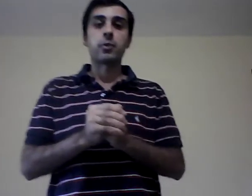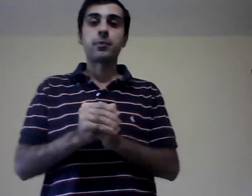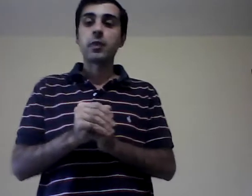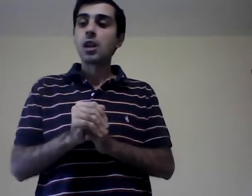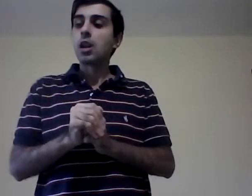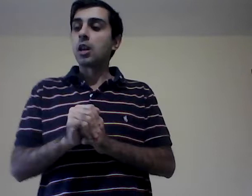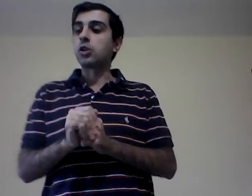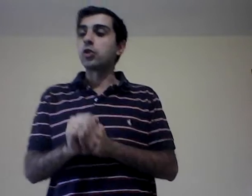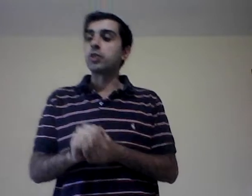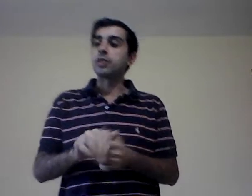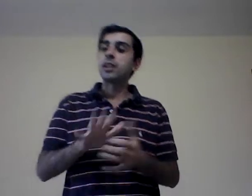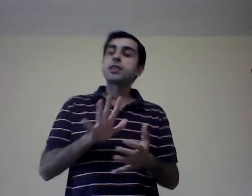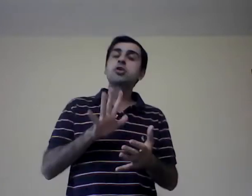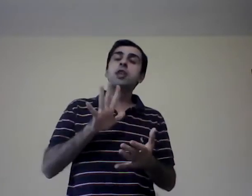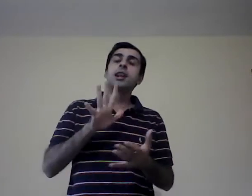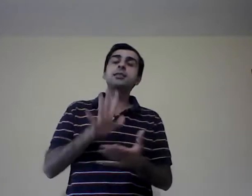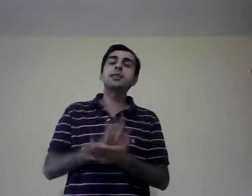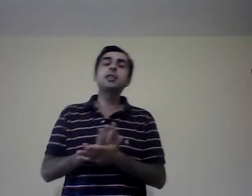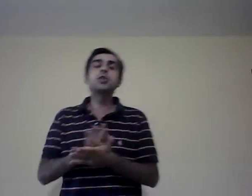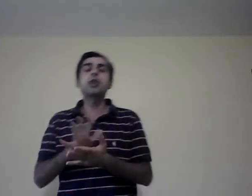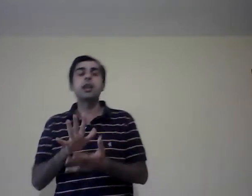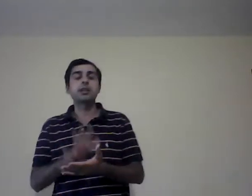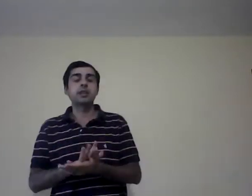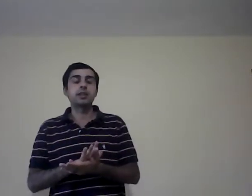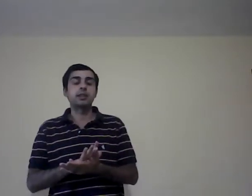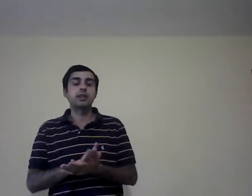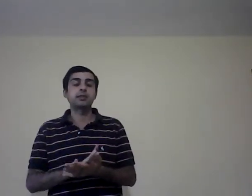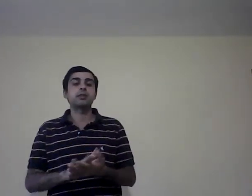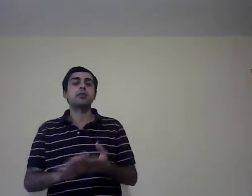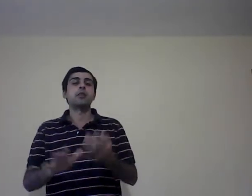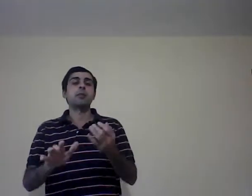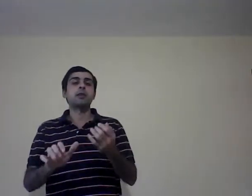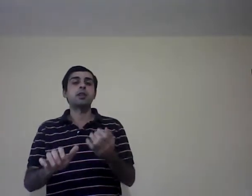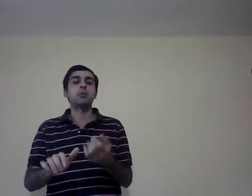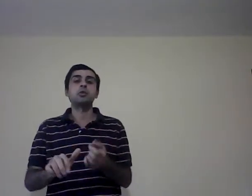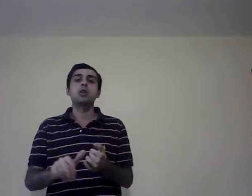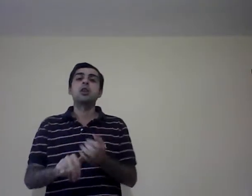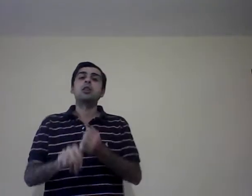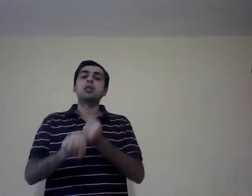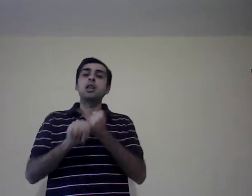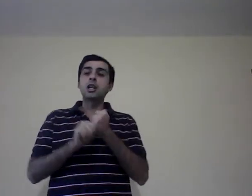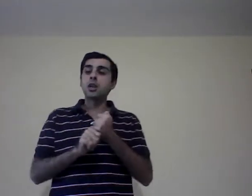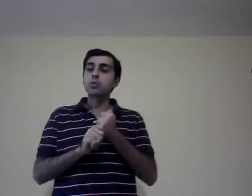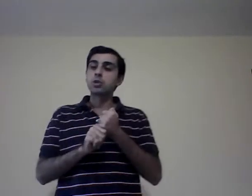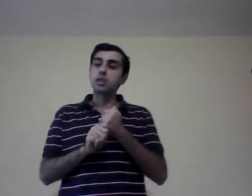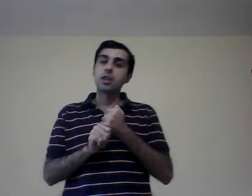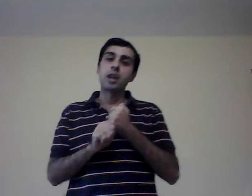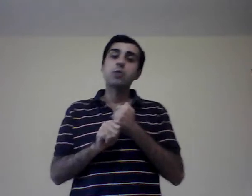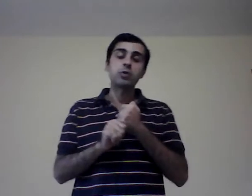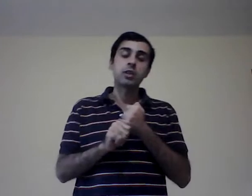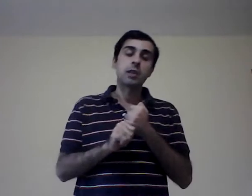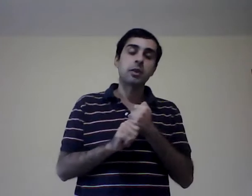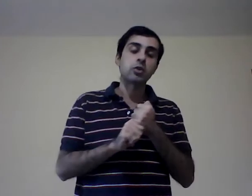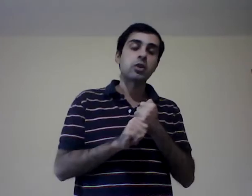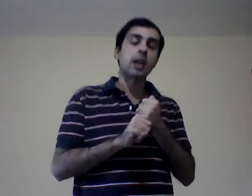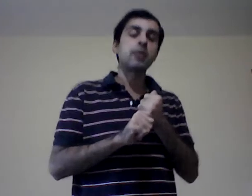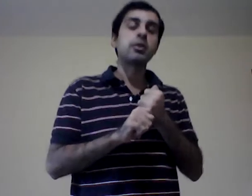Entonces, esas son las cinco características. Repasemos. Tiene un sistema social, ¿sí?